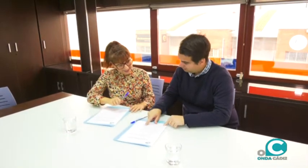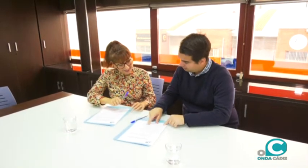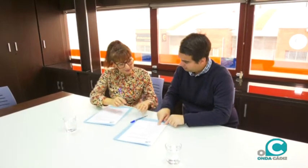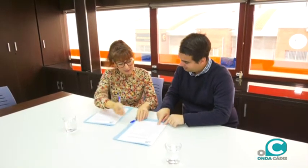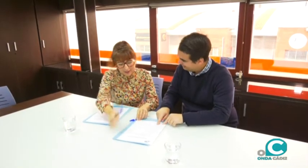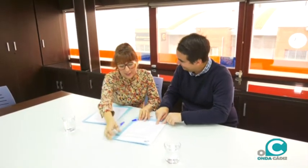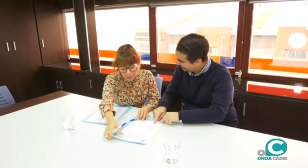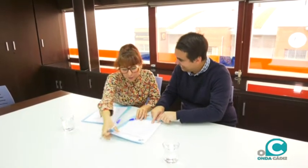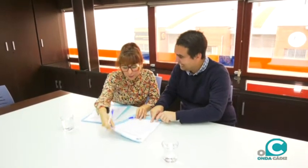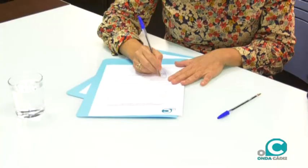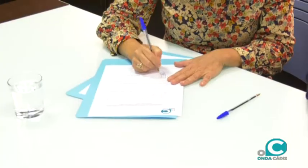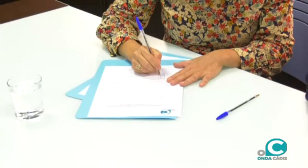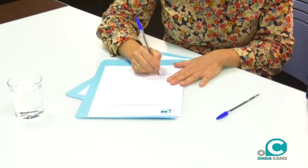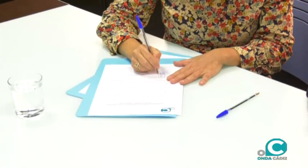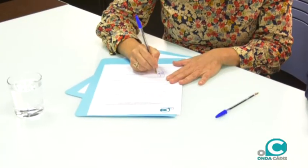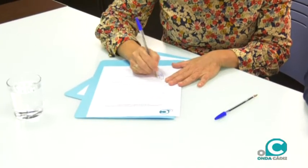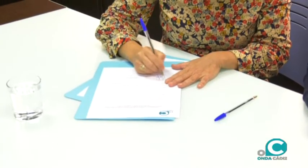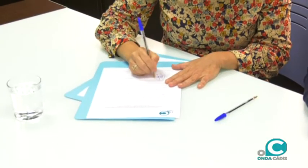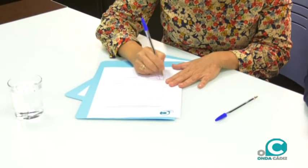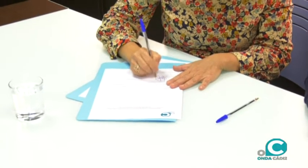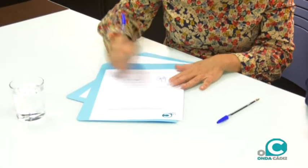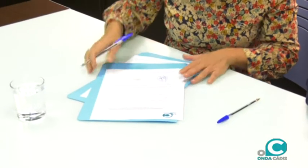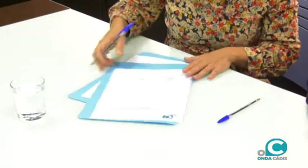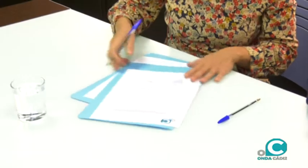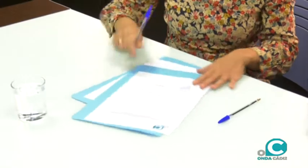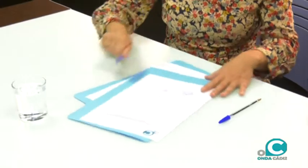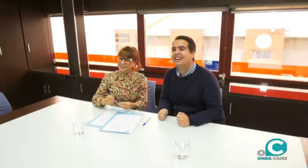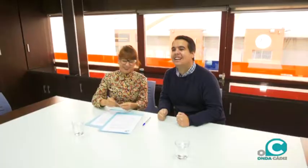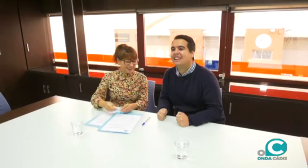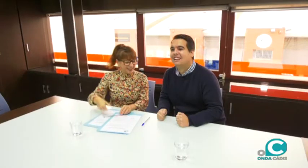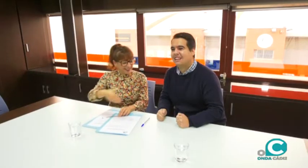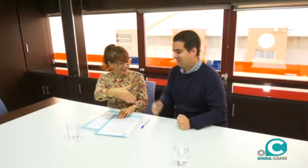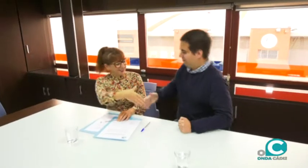Ah, vale, vale, está el miento. Quería yo firmarlo. Pues listo. Sí, ahora lo vamos otra vez.